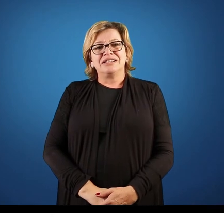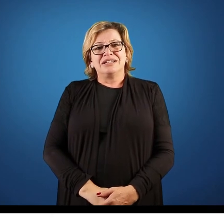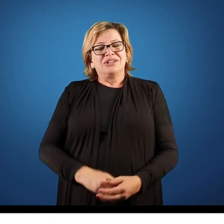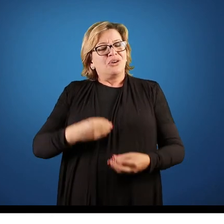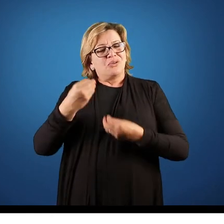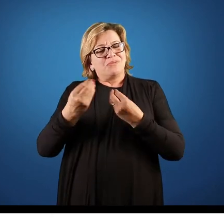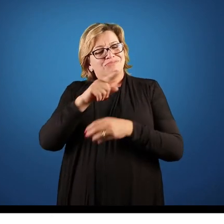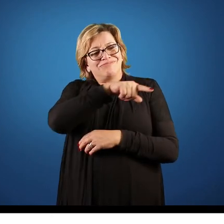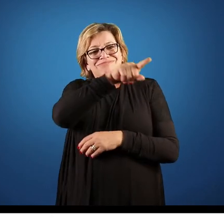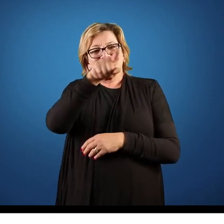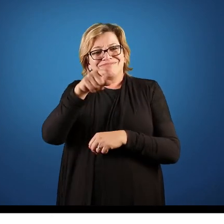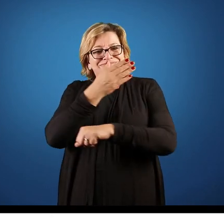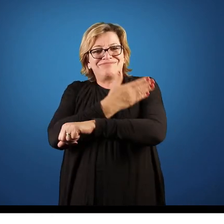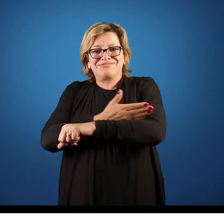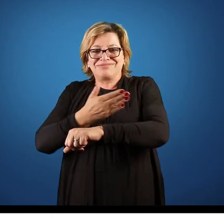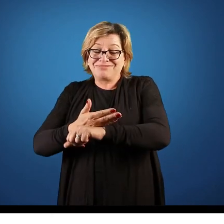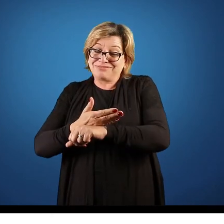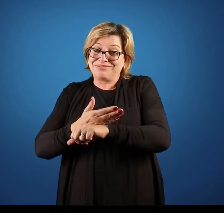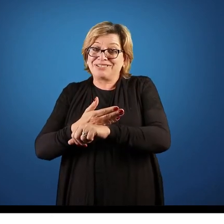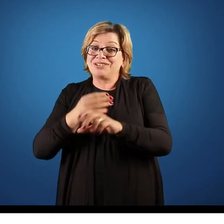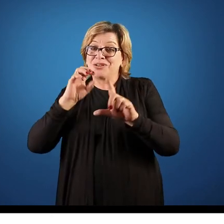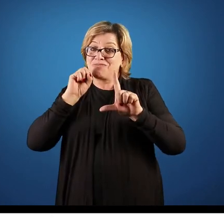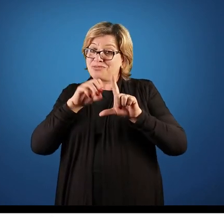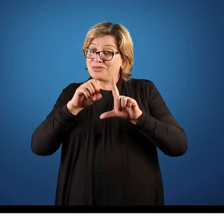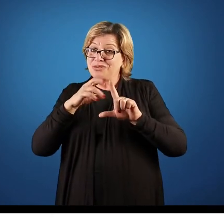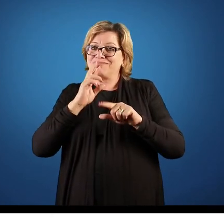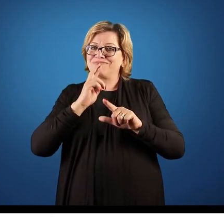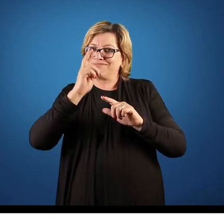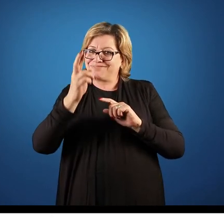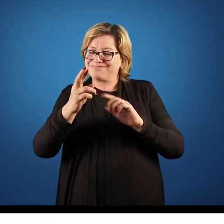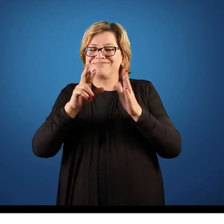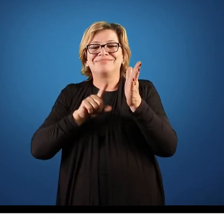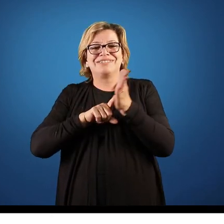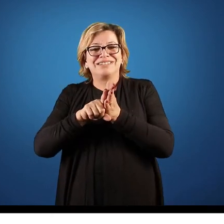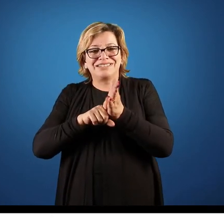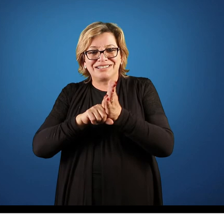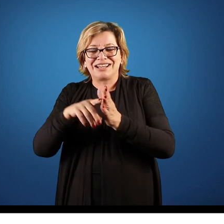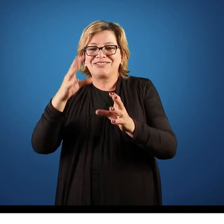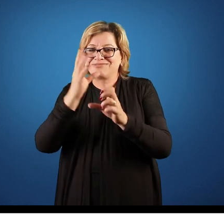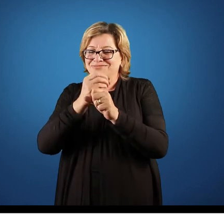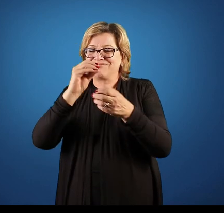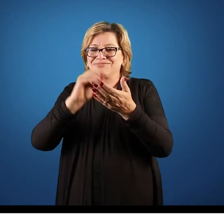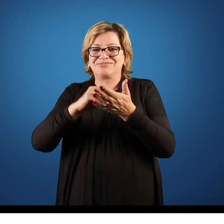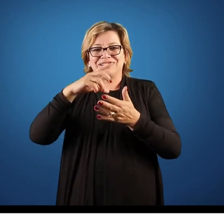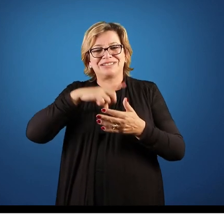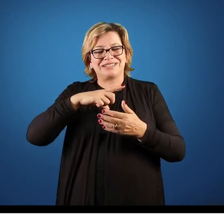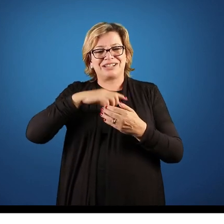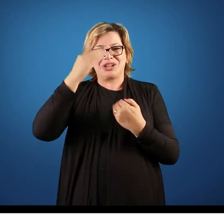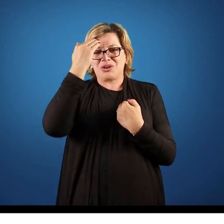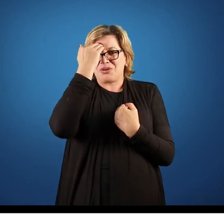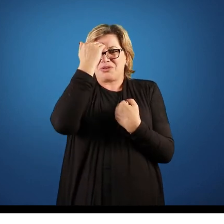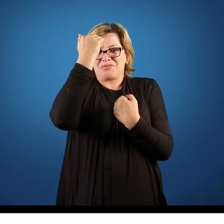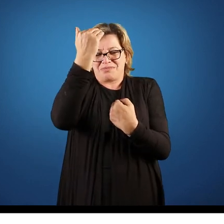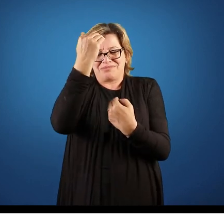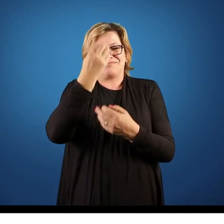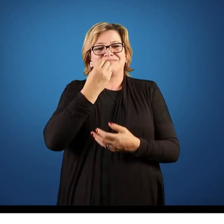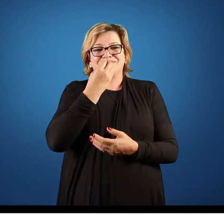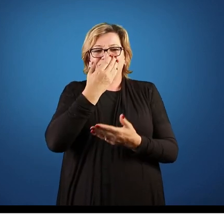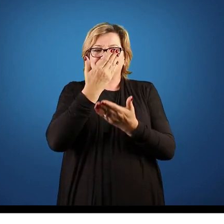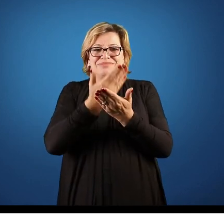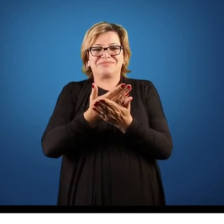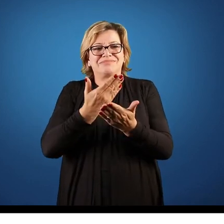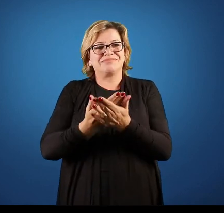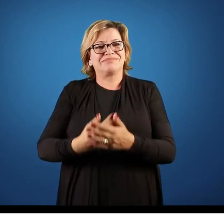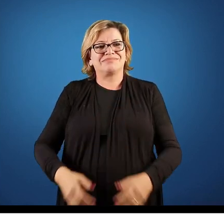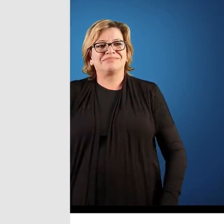Como é de costume, né, vamos responder agora o questionário, que ele vale uma nota, né. E muito obrigado a todos, bons estudos.